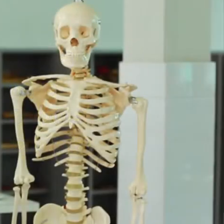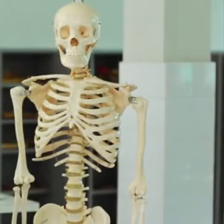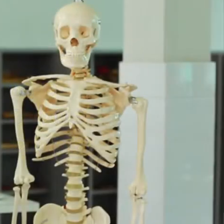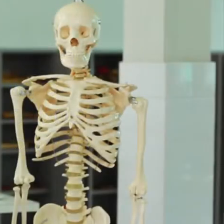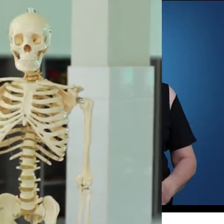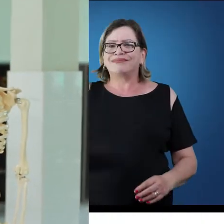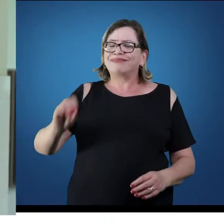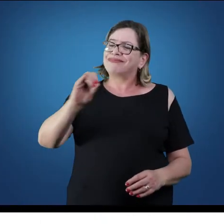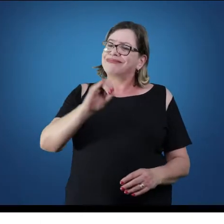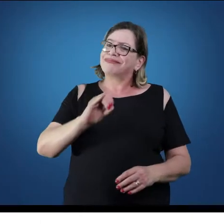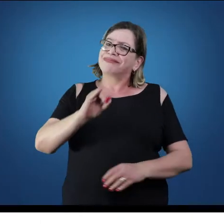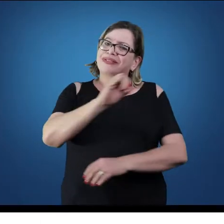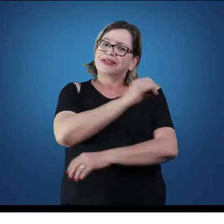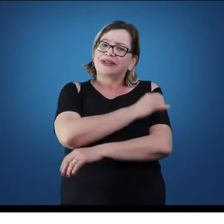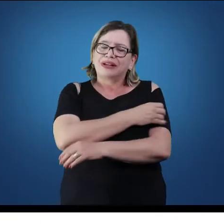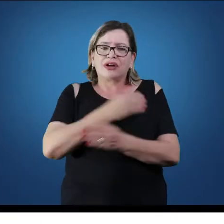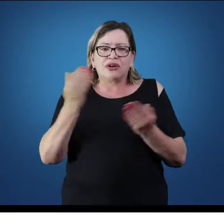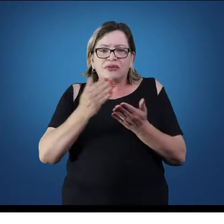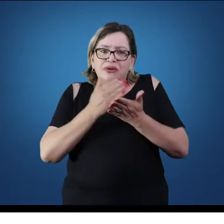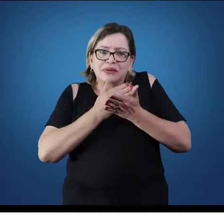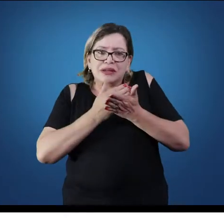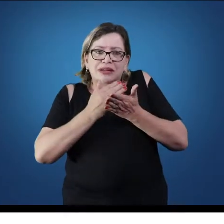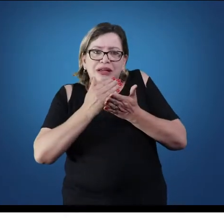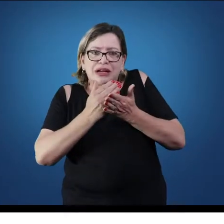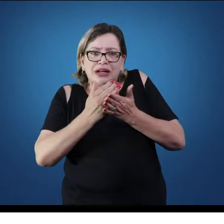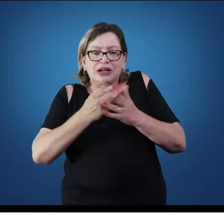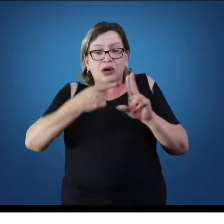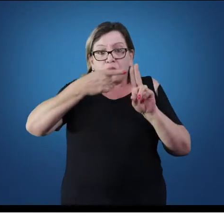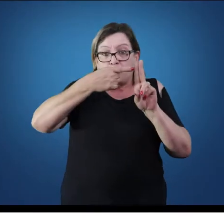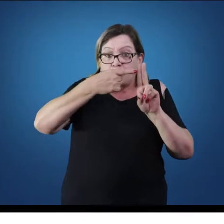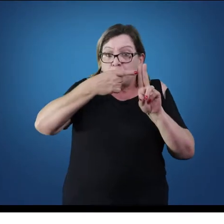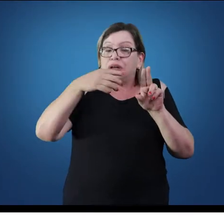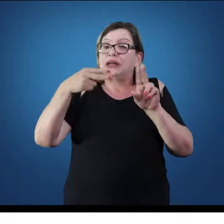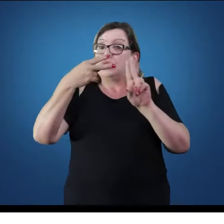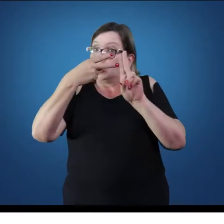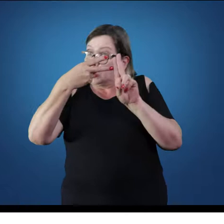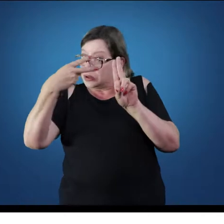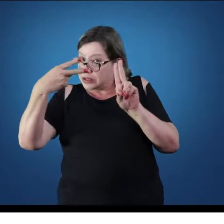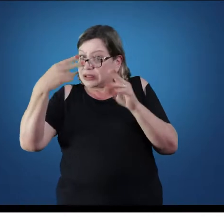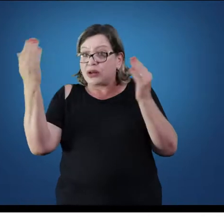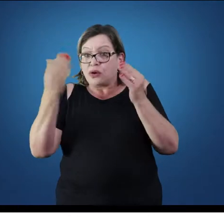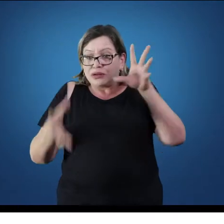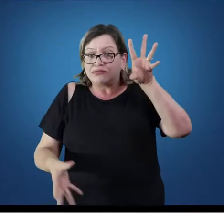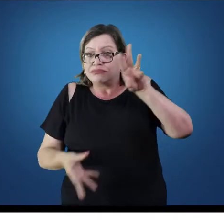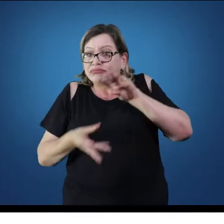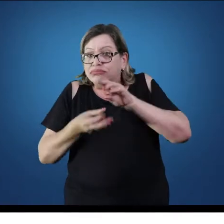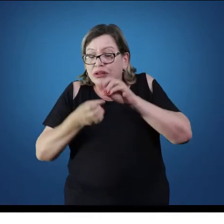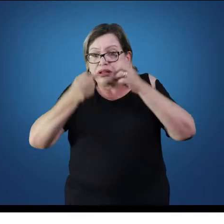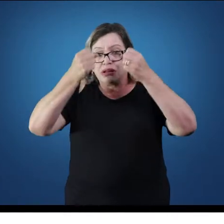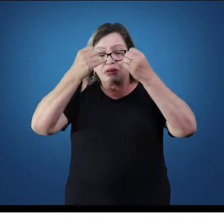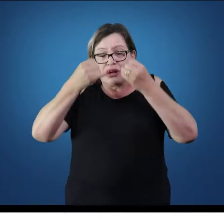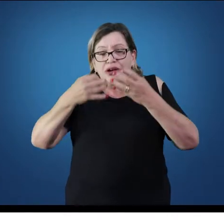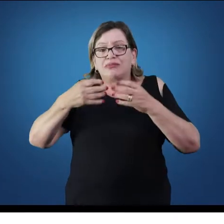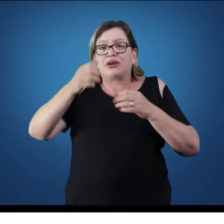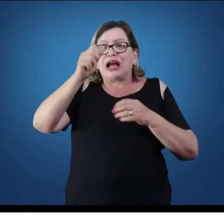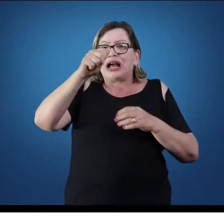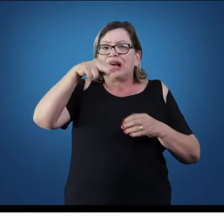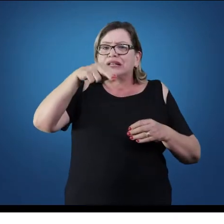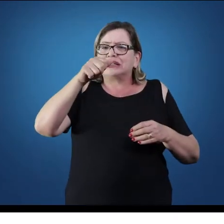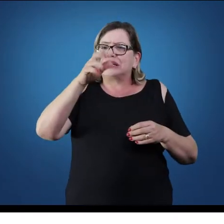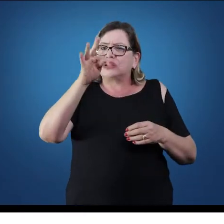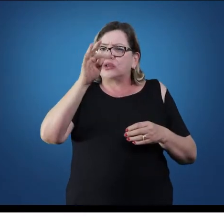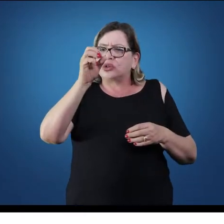Olá alunos, então vamos começar com as unidades 1 e 2 da nossa disciplina de anatomia humana aplicada à educação física.